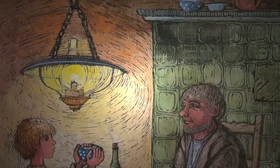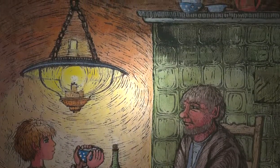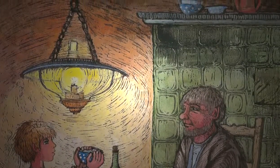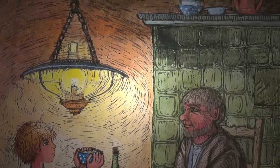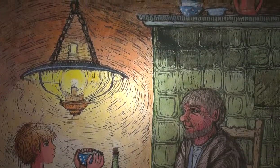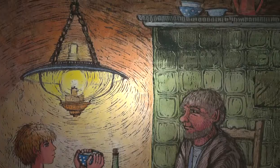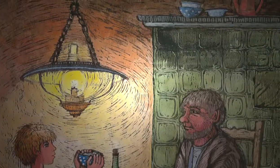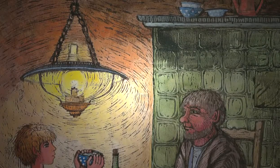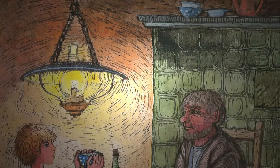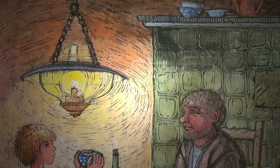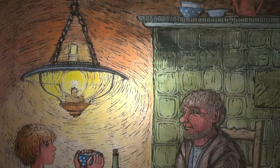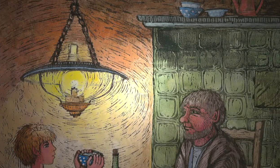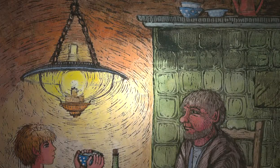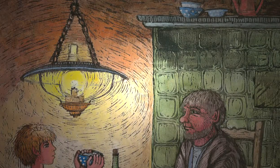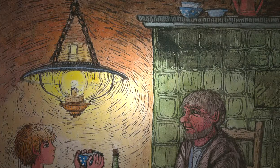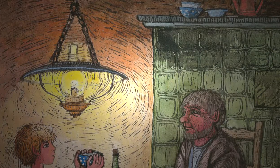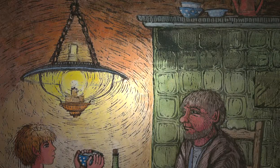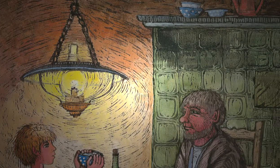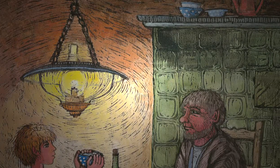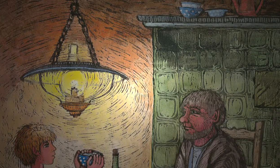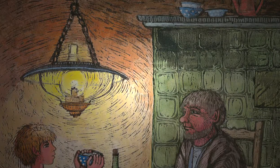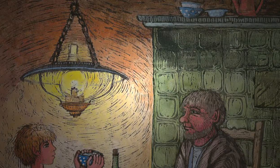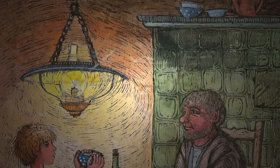Wir wollen die Wärme teilen. Und hab blew auf. Ich hab es auf.